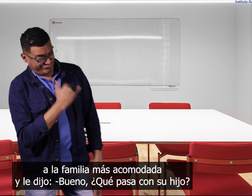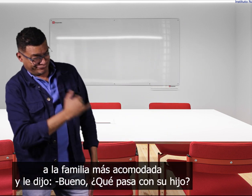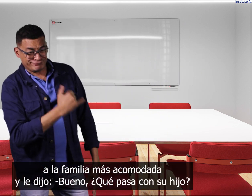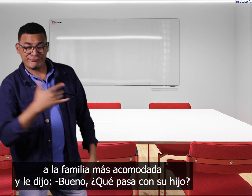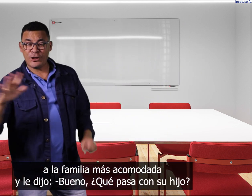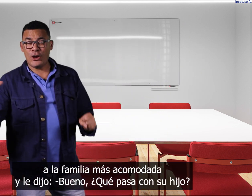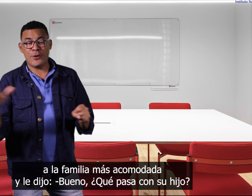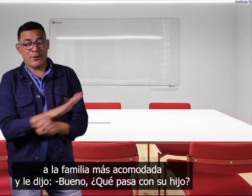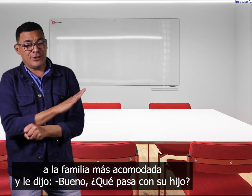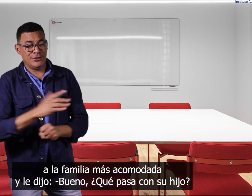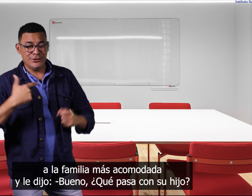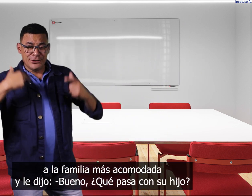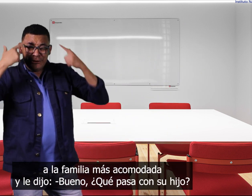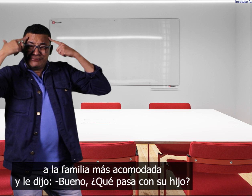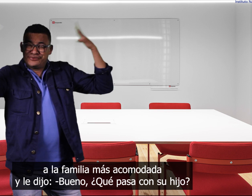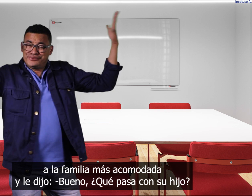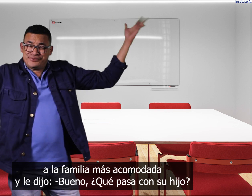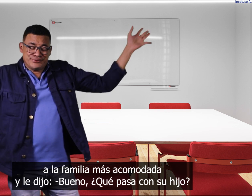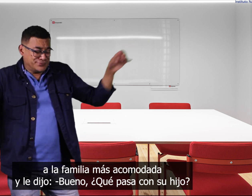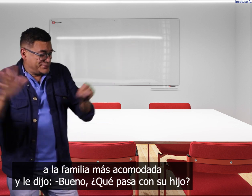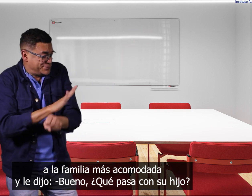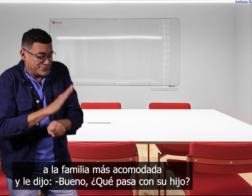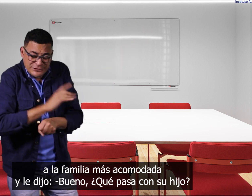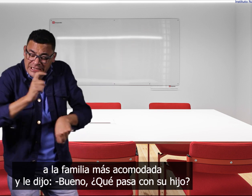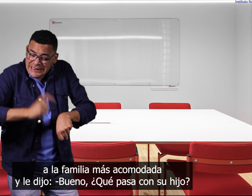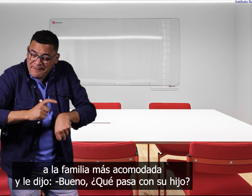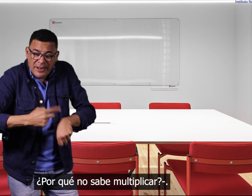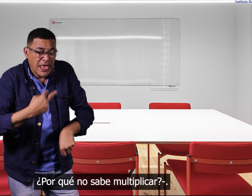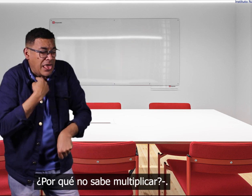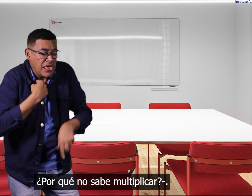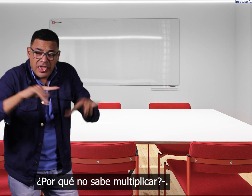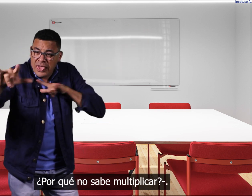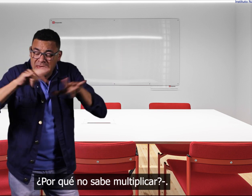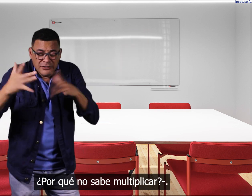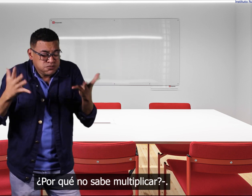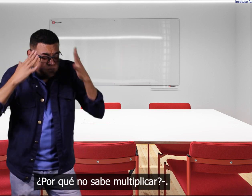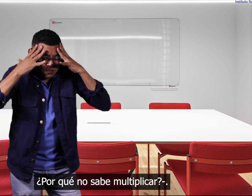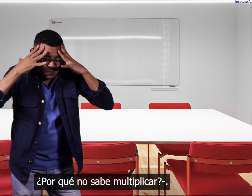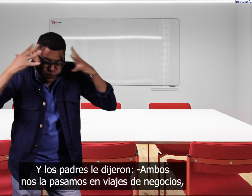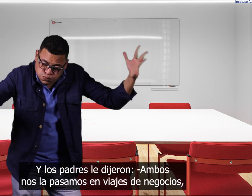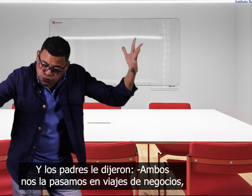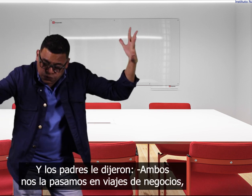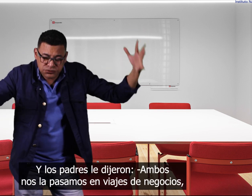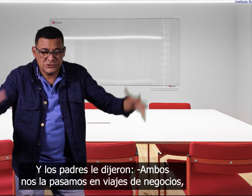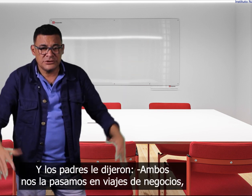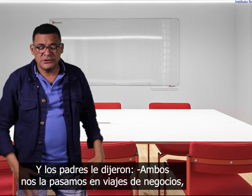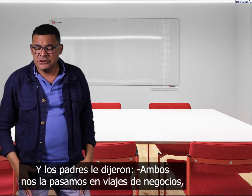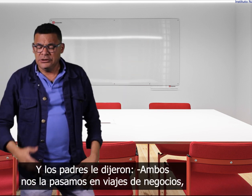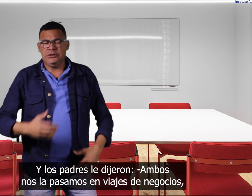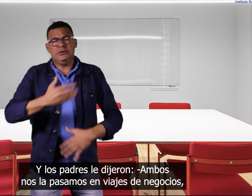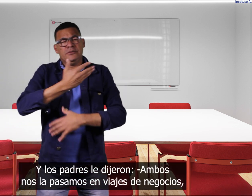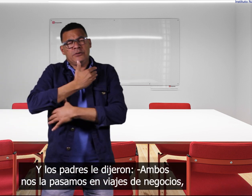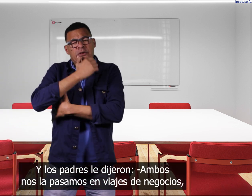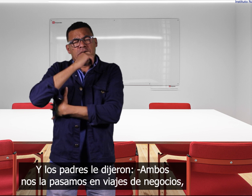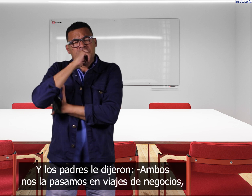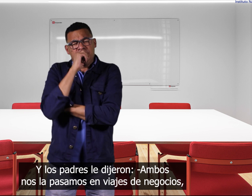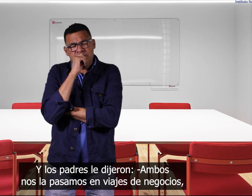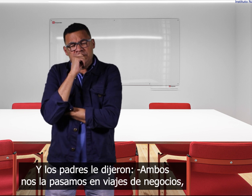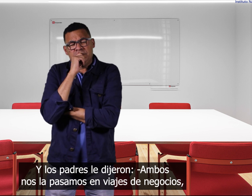acomodada y le dijo bueno ustedes qué pasa con su hijo porque no saben multiplicar y los padres le dijeron no mire ambos si no la pasamos en viajes